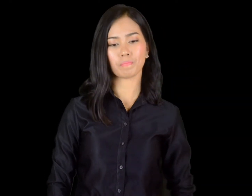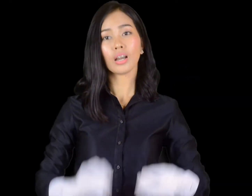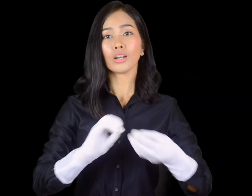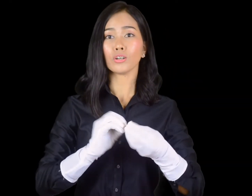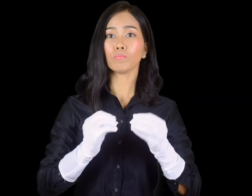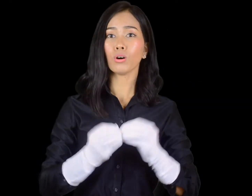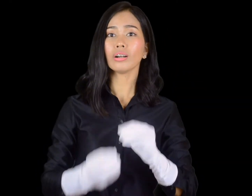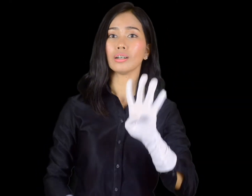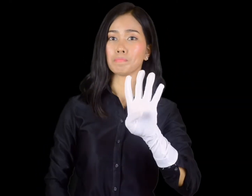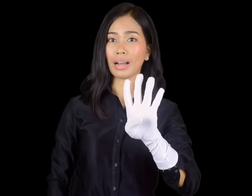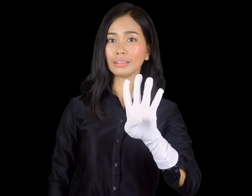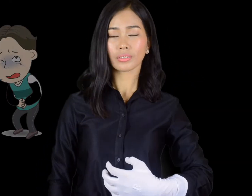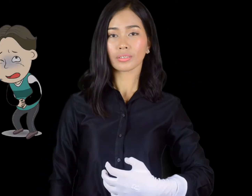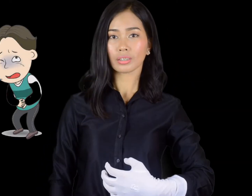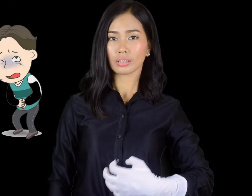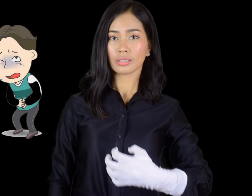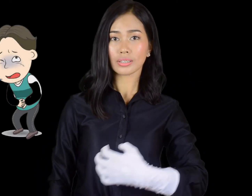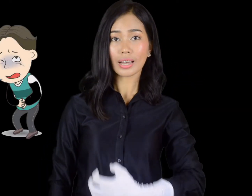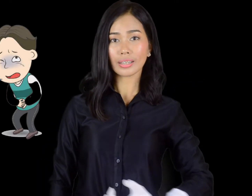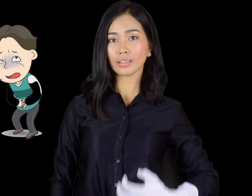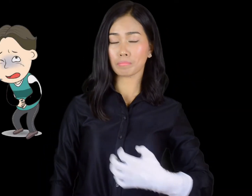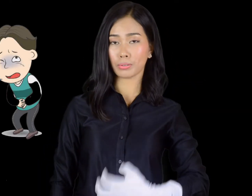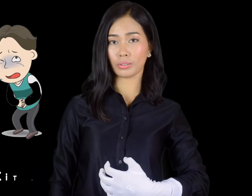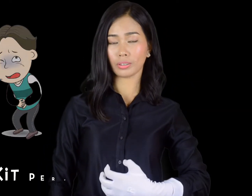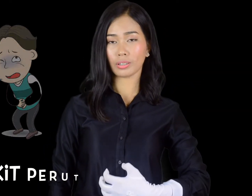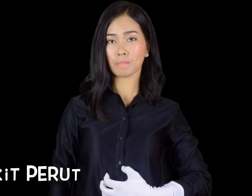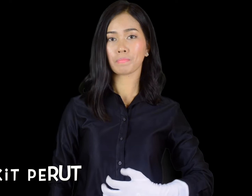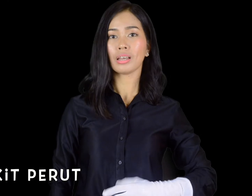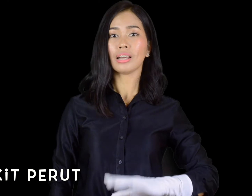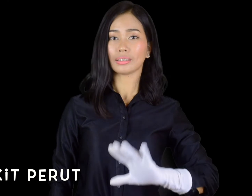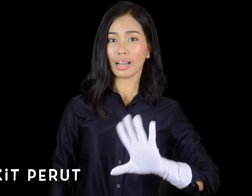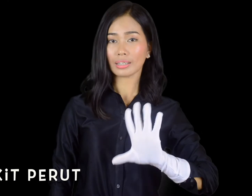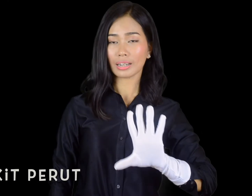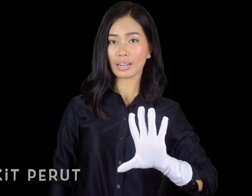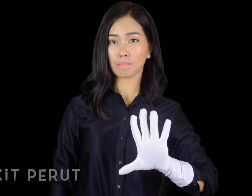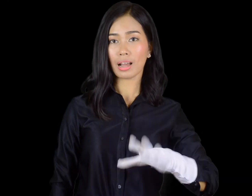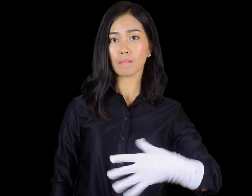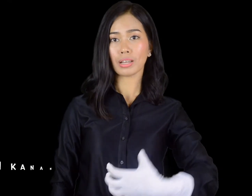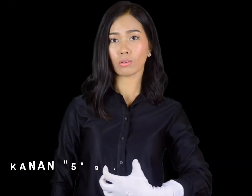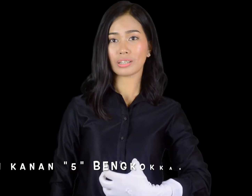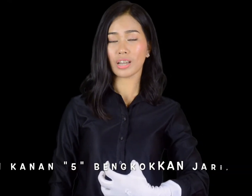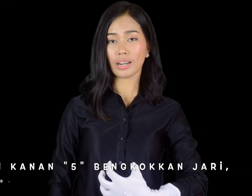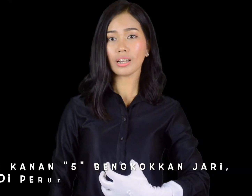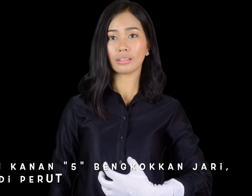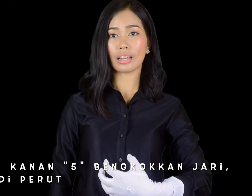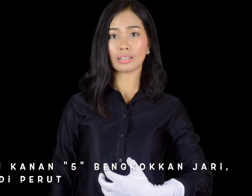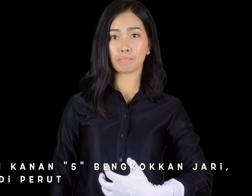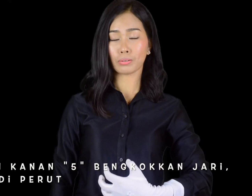Nomor 4, sakit perut. Tangan kanan 5, bengkokkan jari, letak di perut,